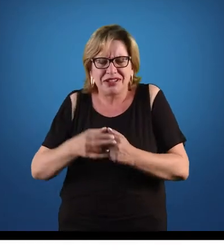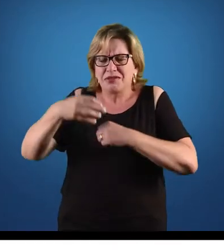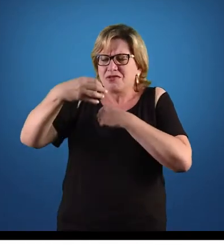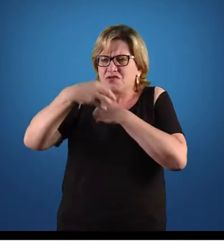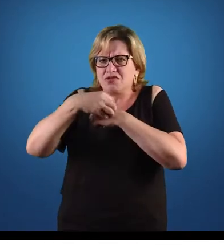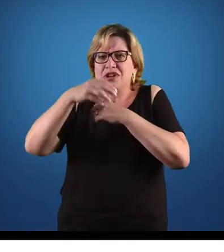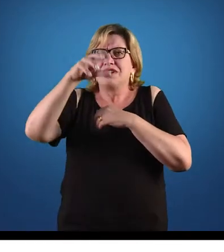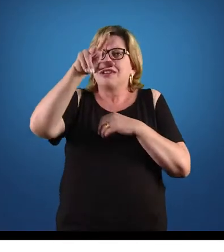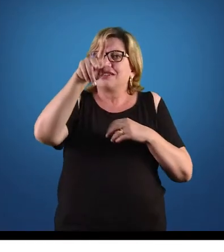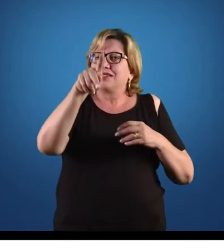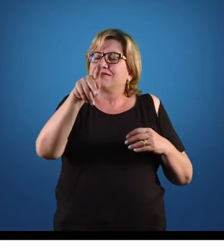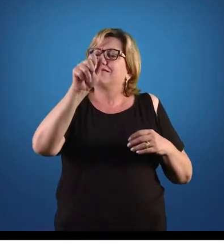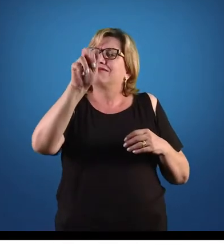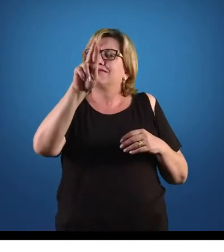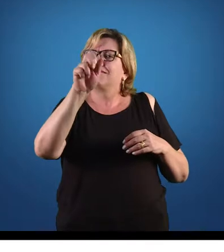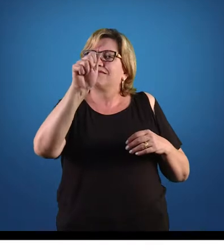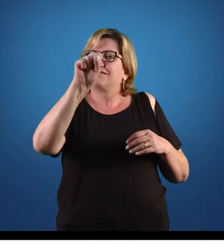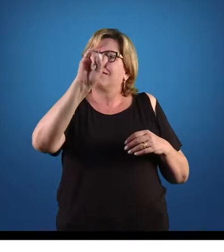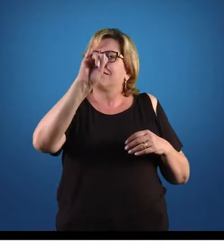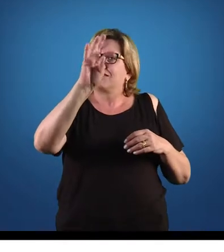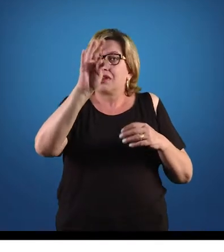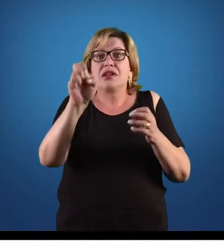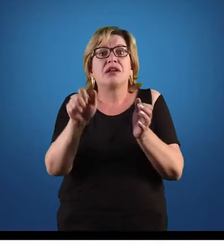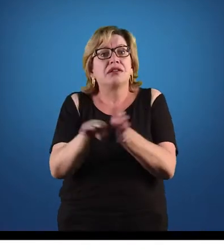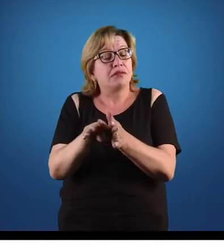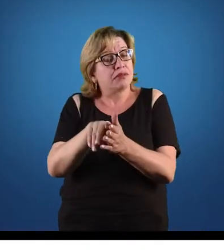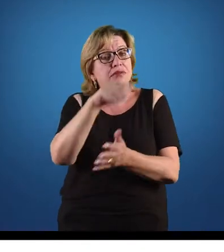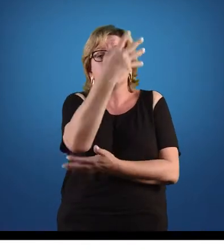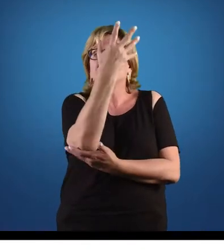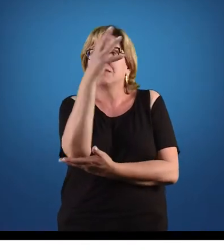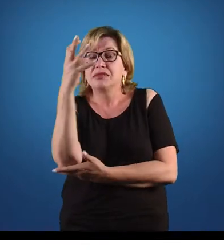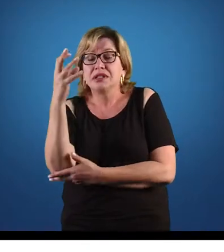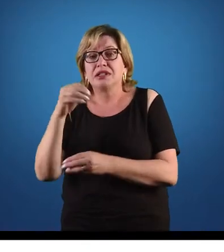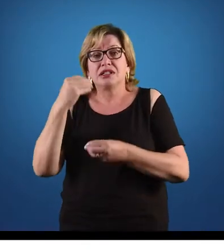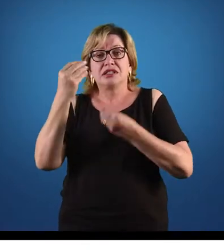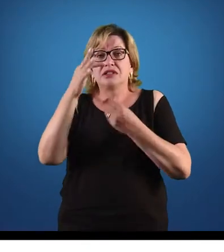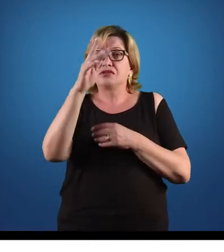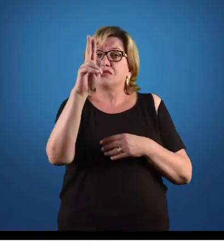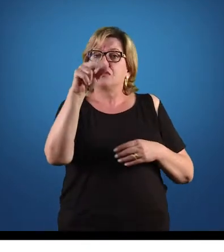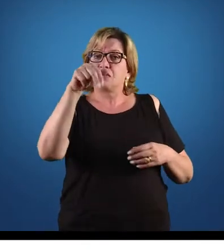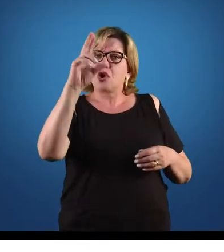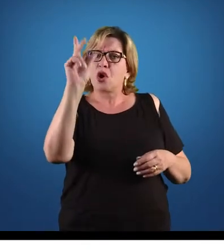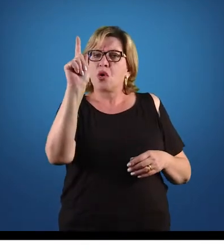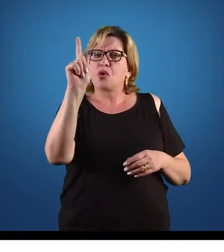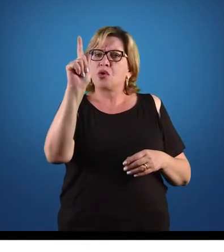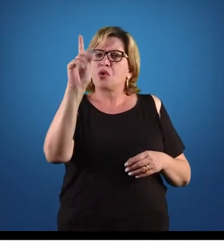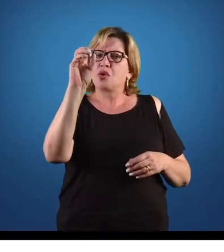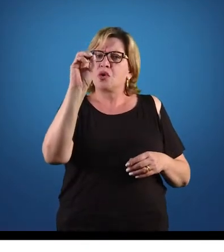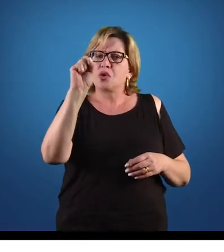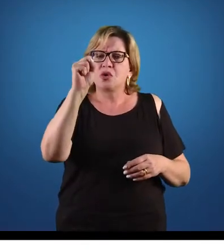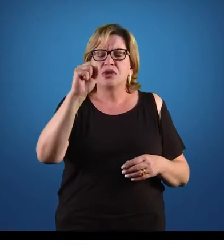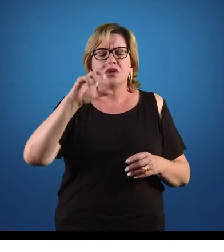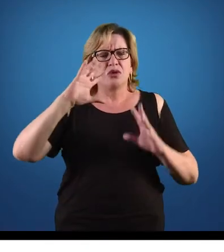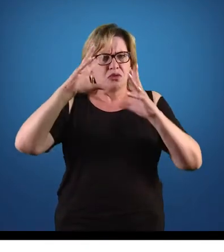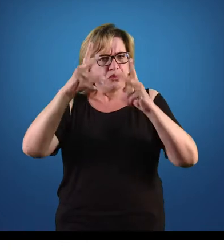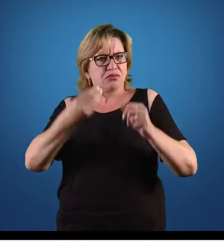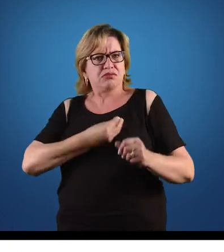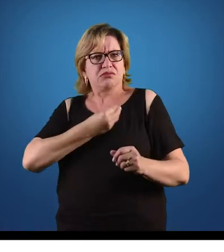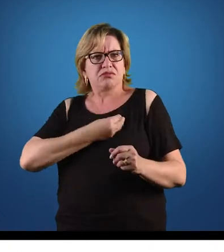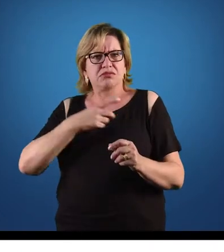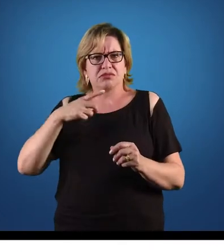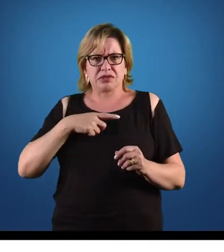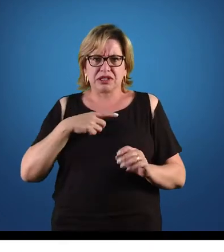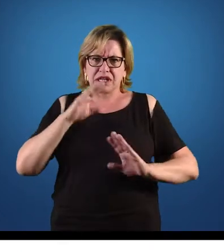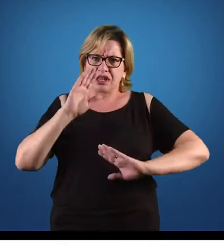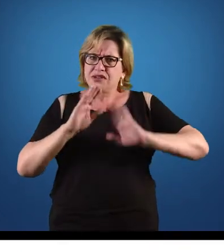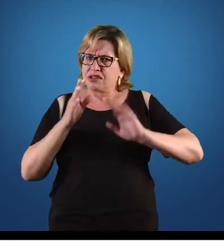vários grupos de invertebrados, parasitam plantas, parasitam fungos, eles parasitam tudo que é vivo praticamente. Então, embora a gente não os